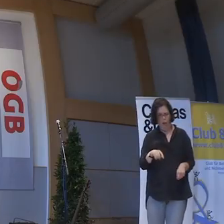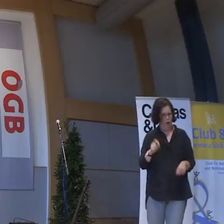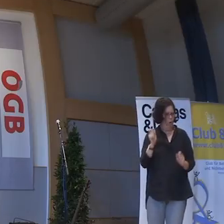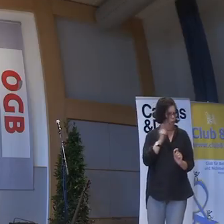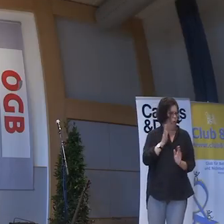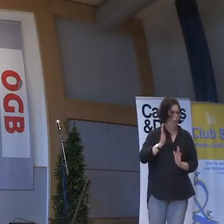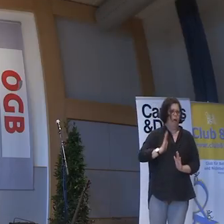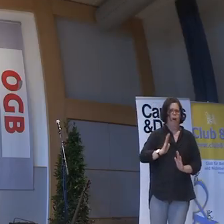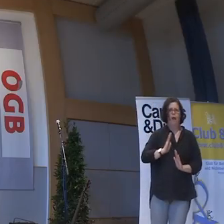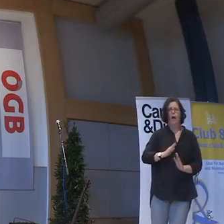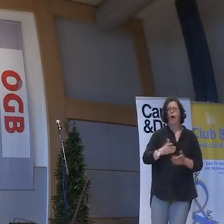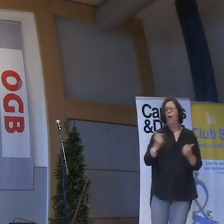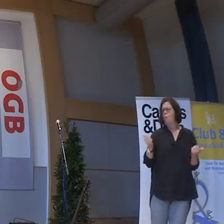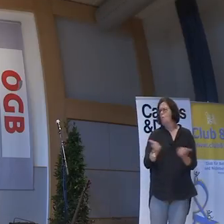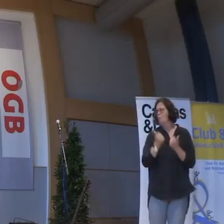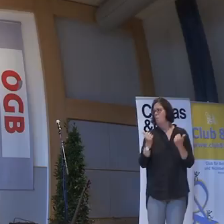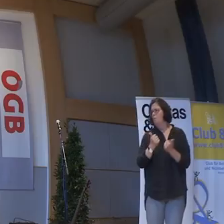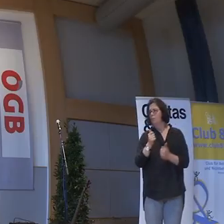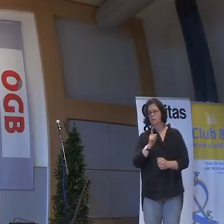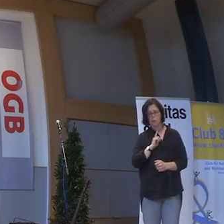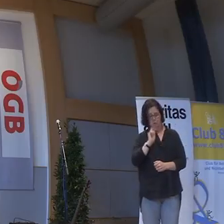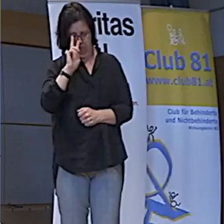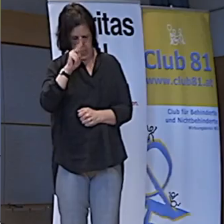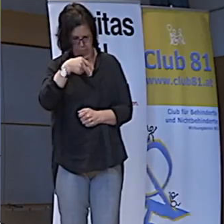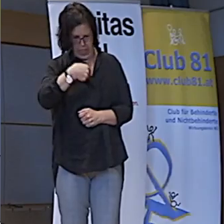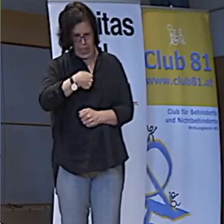elegant, und so hip. Und dann habe ich mir gedacht, ok,